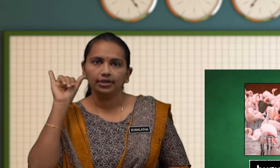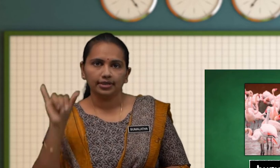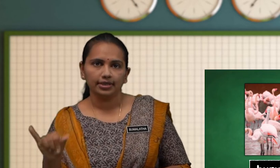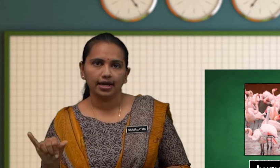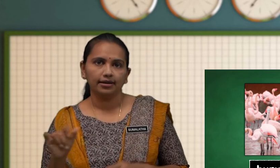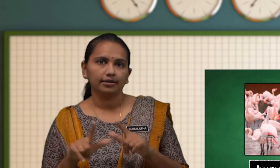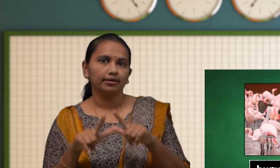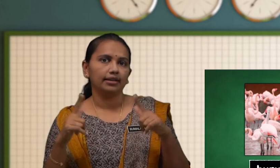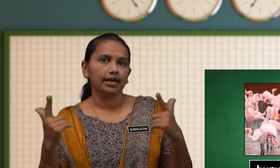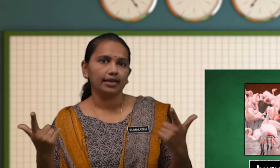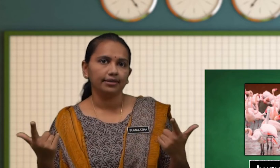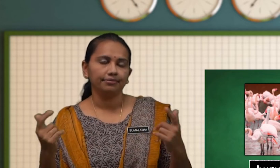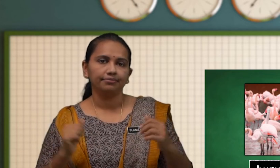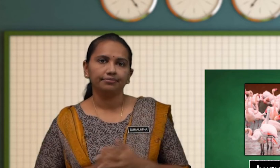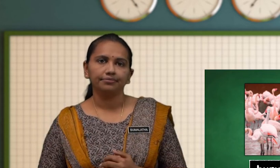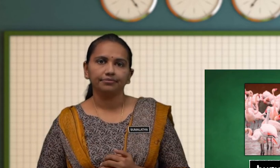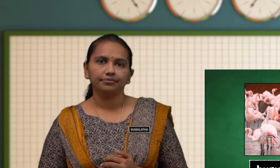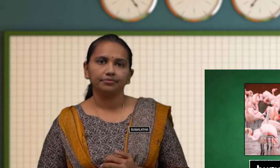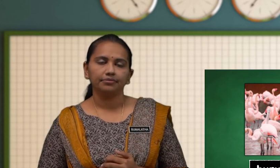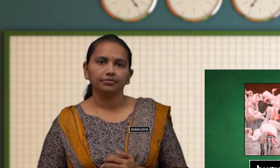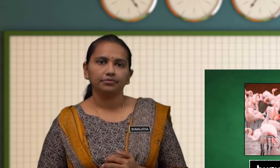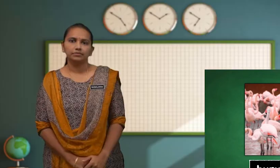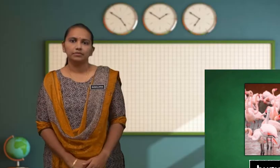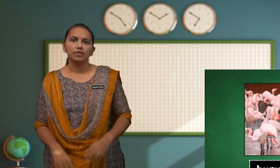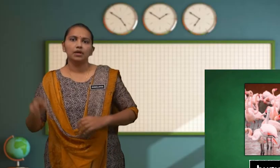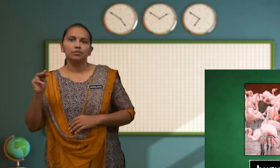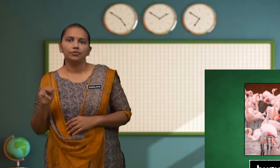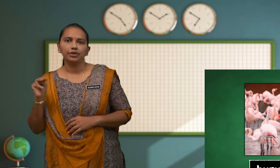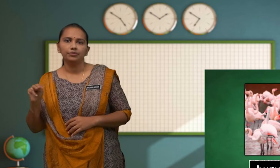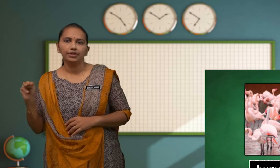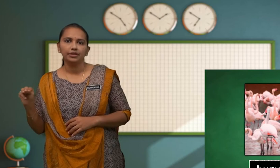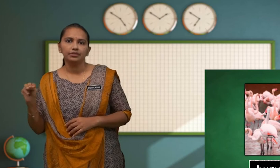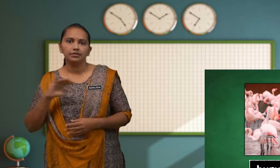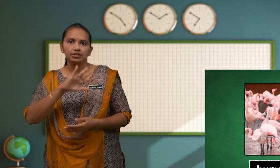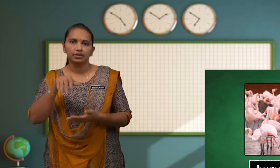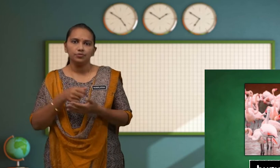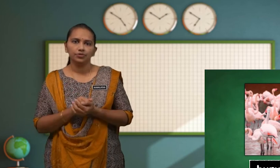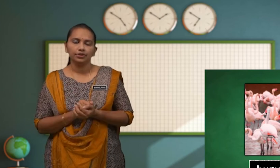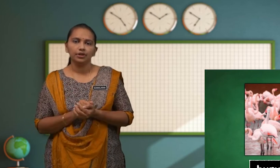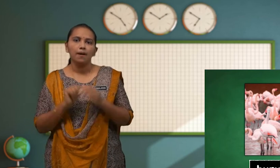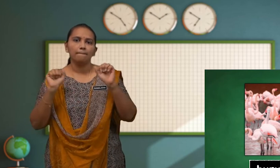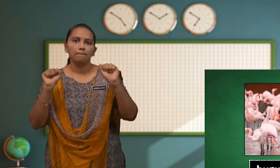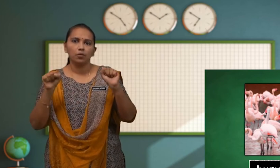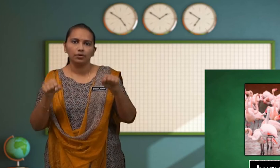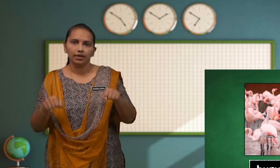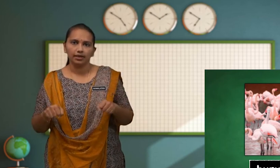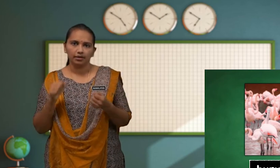Burung Yang Lain Murid-murid Semua Boleh